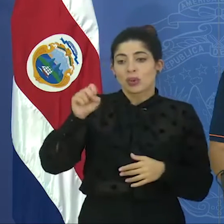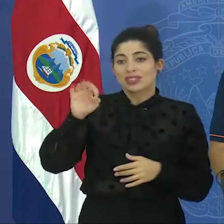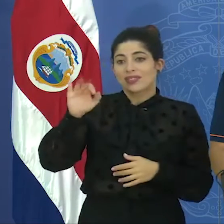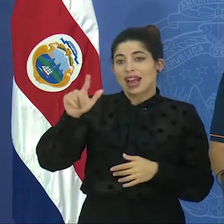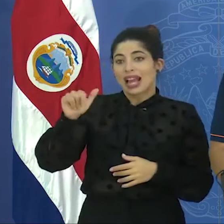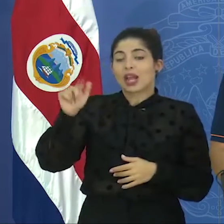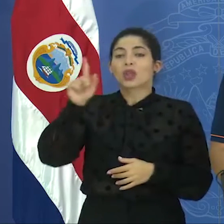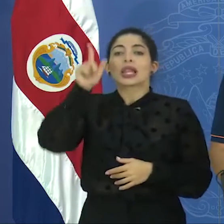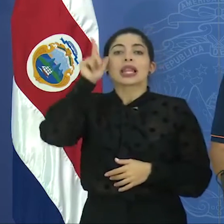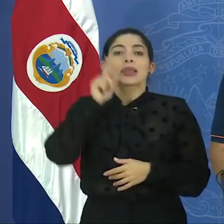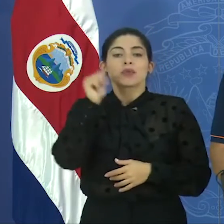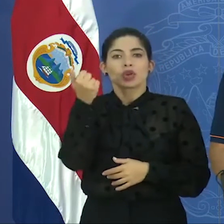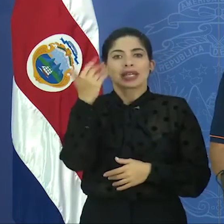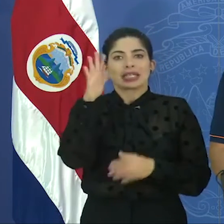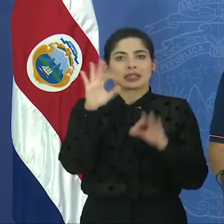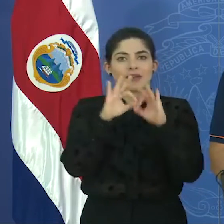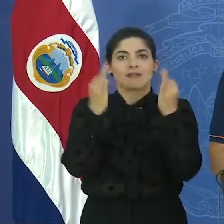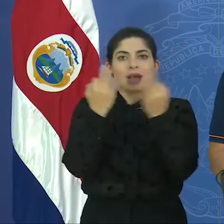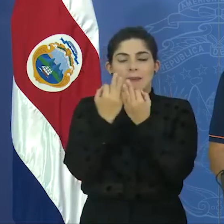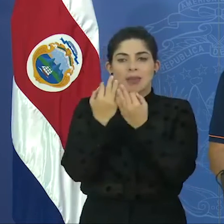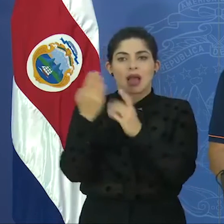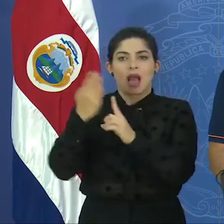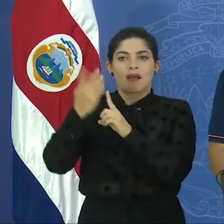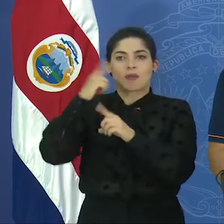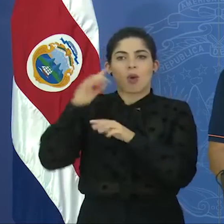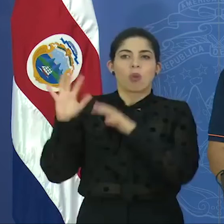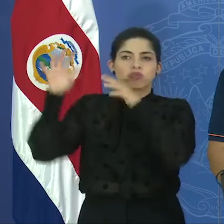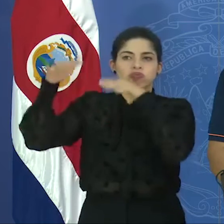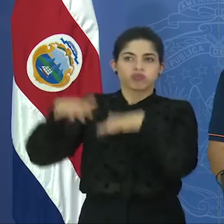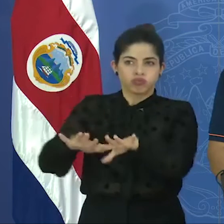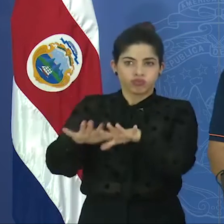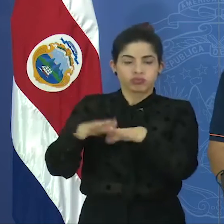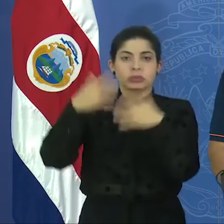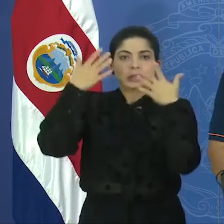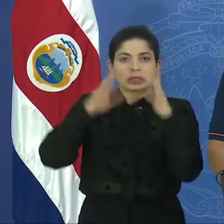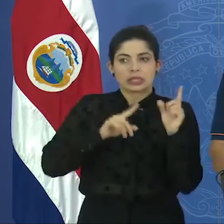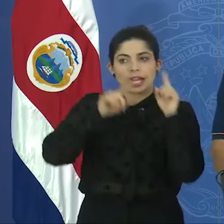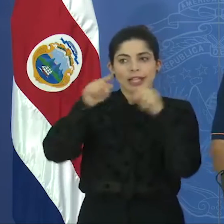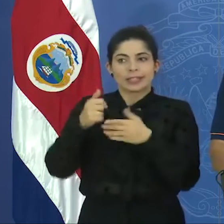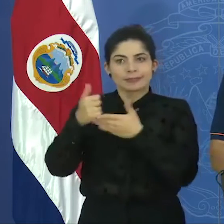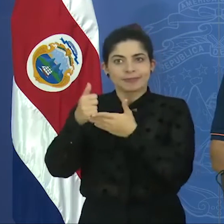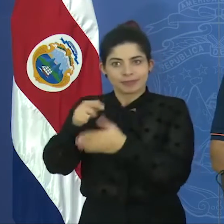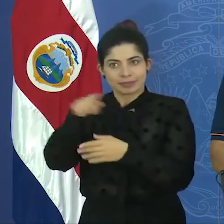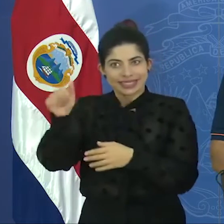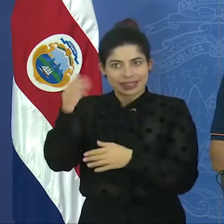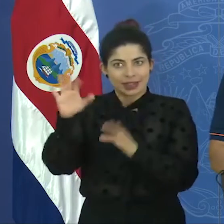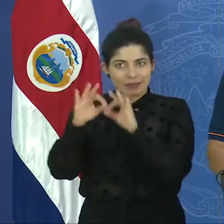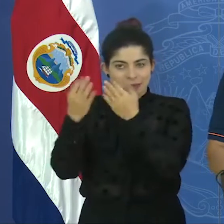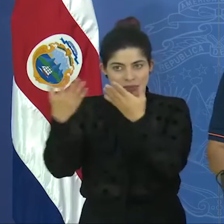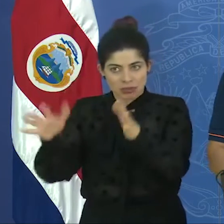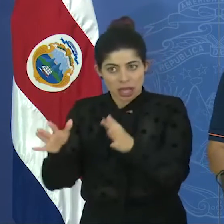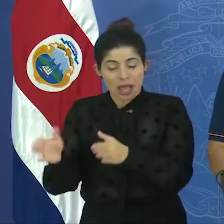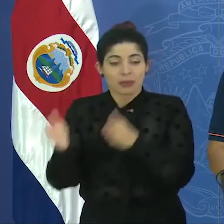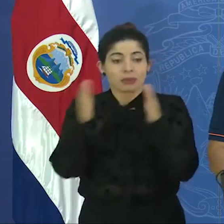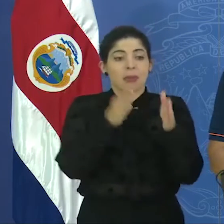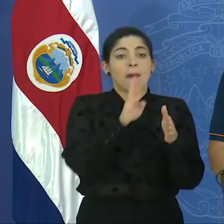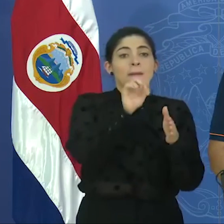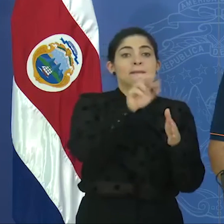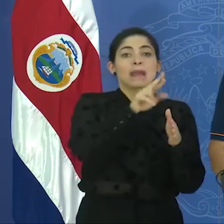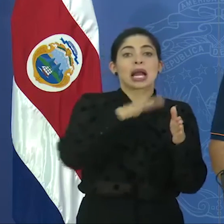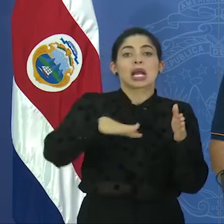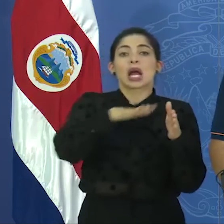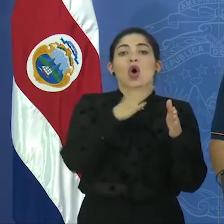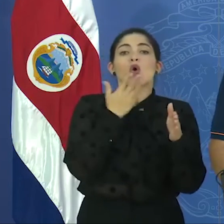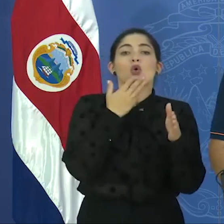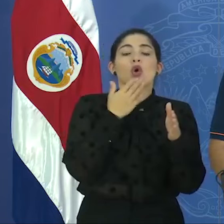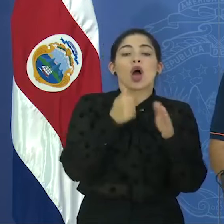Limón, tenemos 15 familias afectadas por el oleaje que también ya han recibido asistencia preliminar y en los sectores de Barra de Colorado,